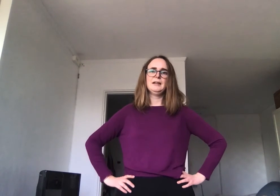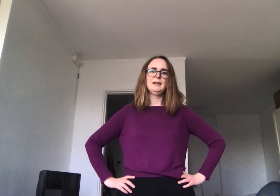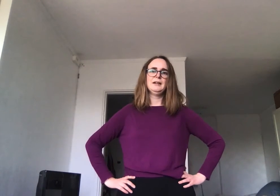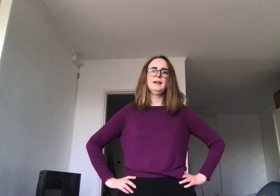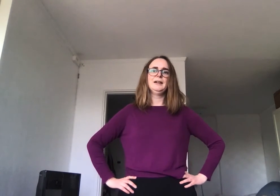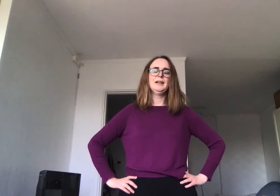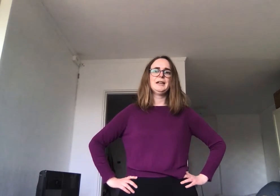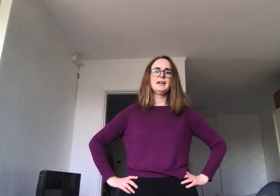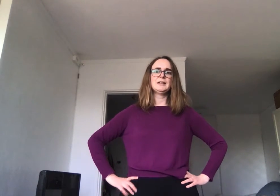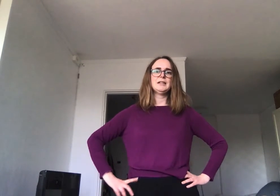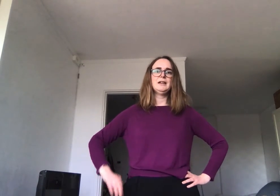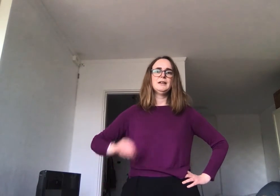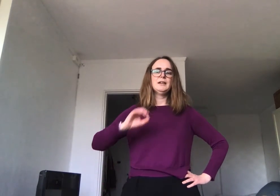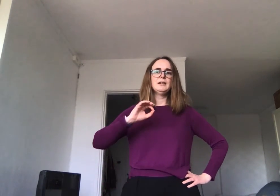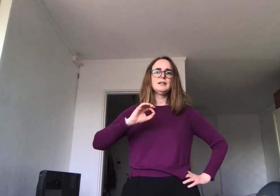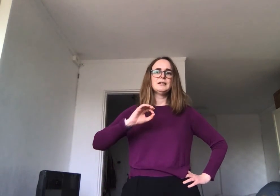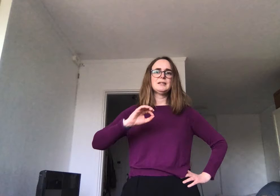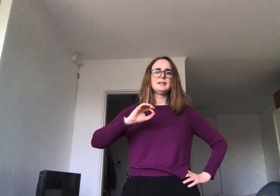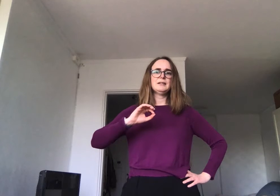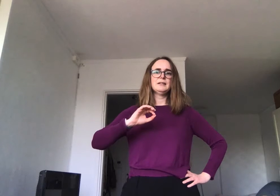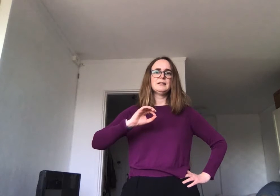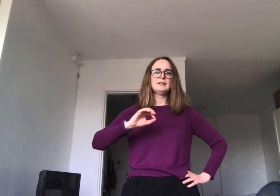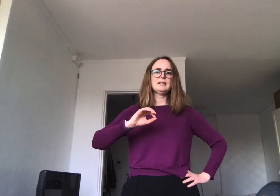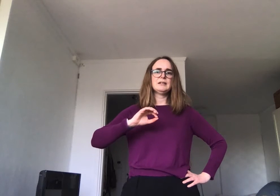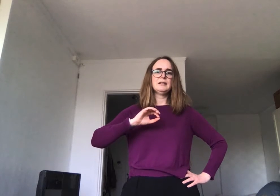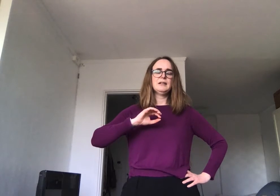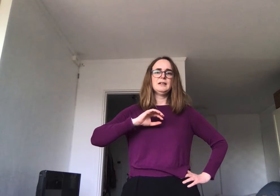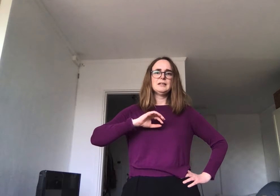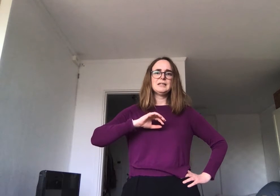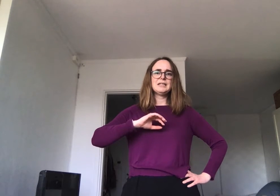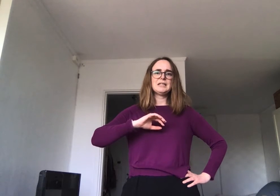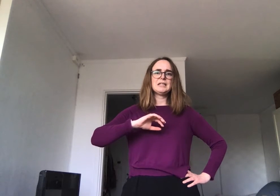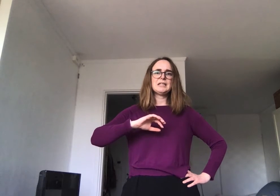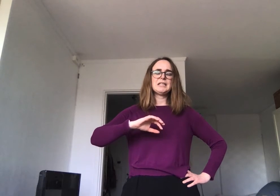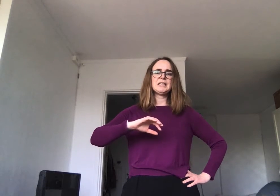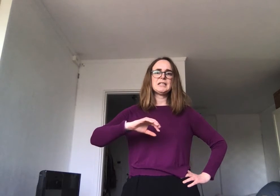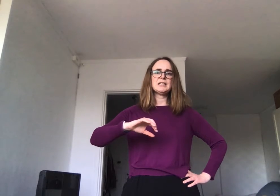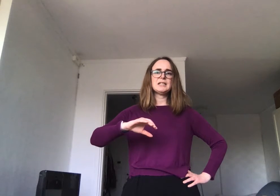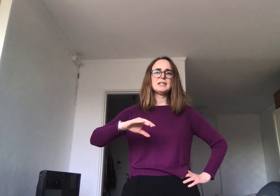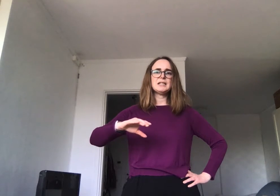Og en siste S-s-s-s.